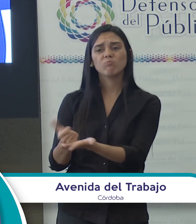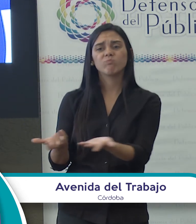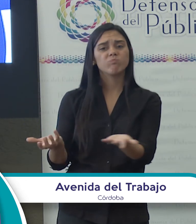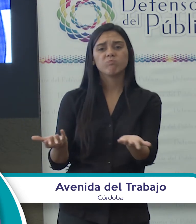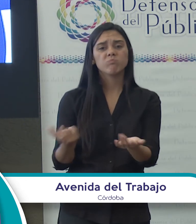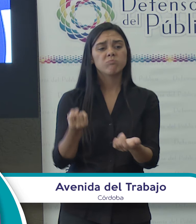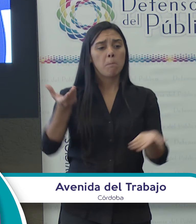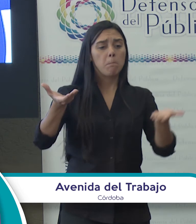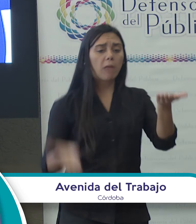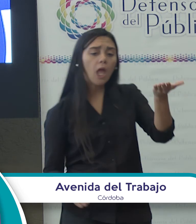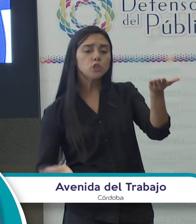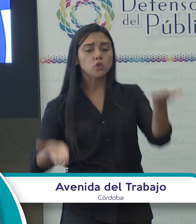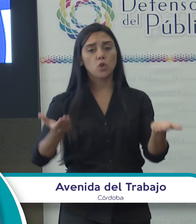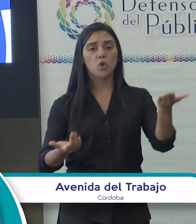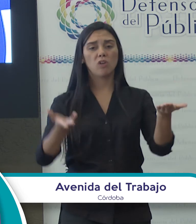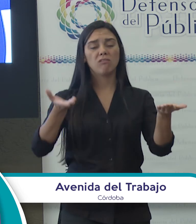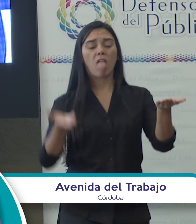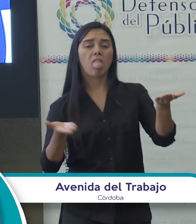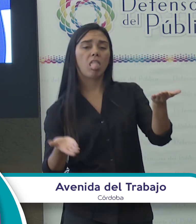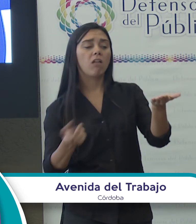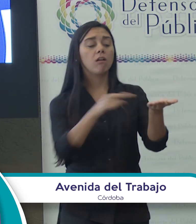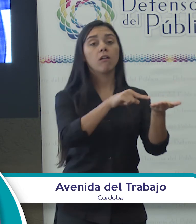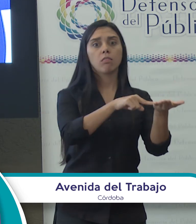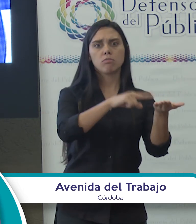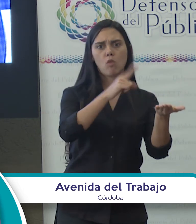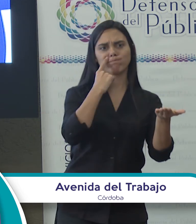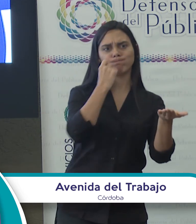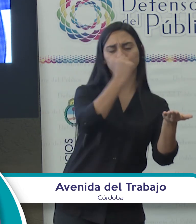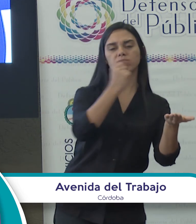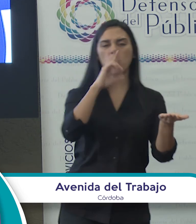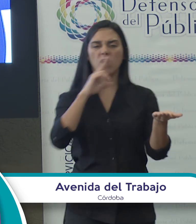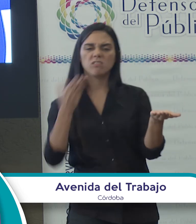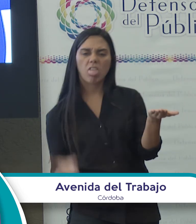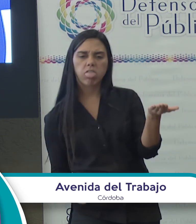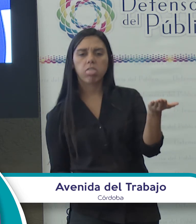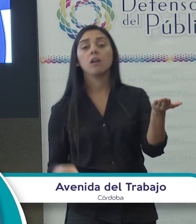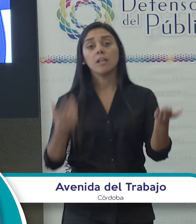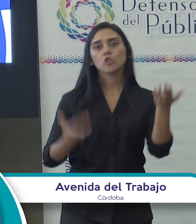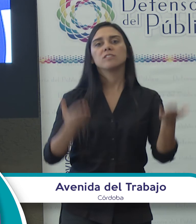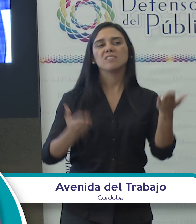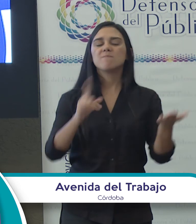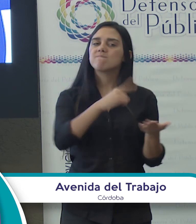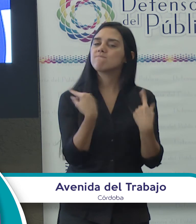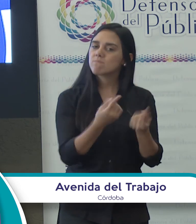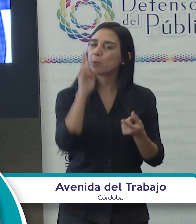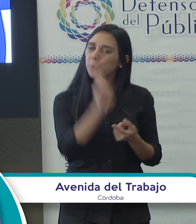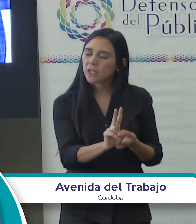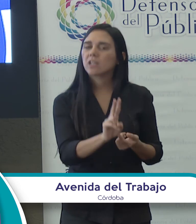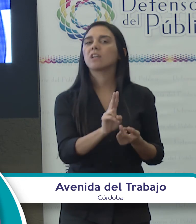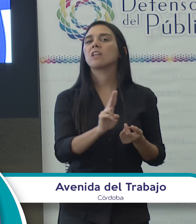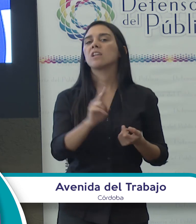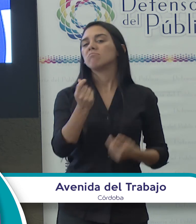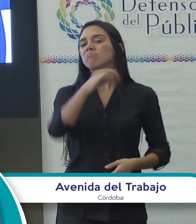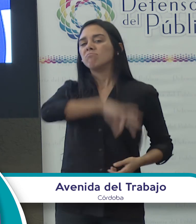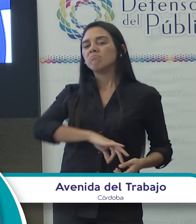de peso en los medios, de visibilidad y también que somos la fuerza de trabajo no remunerada más grande y muchas veces